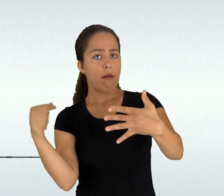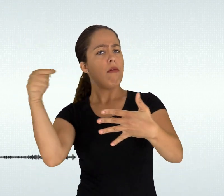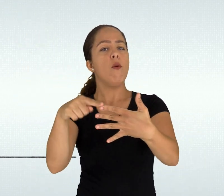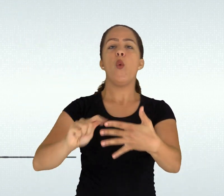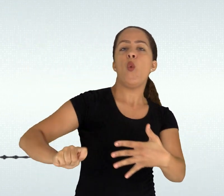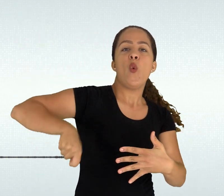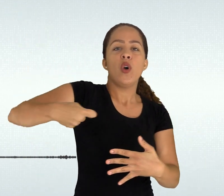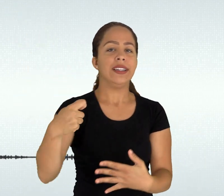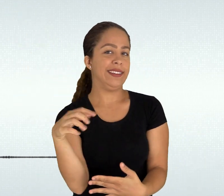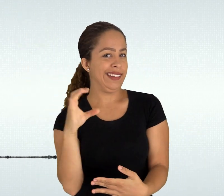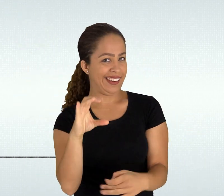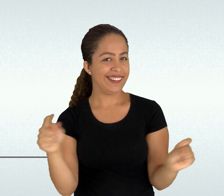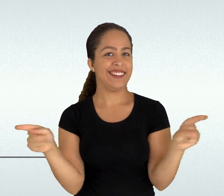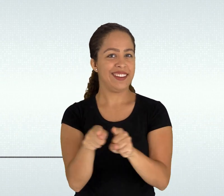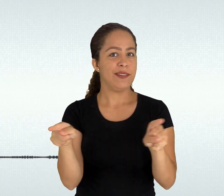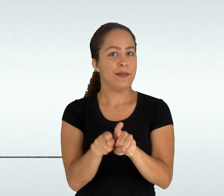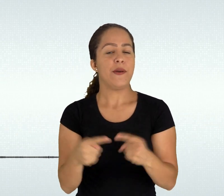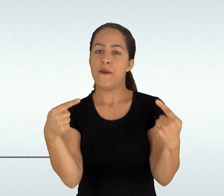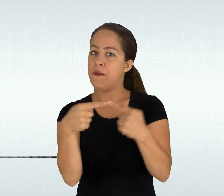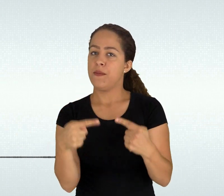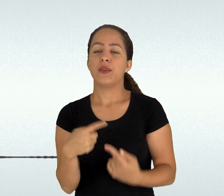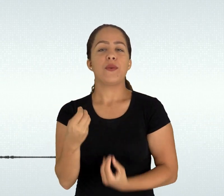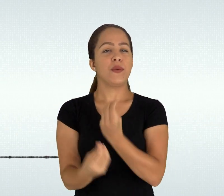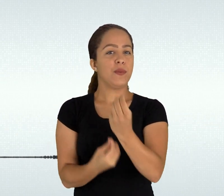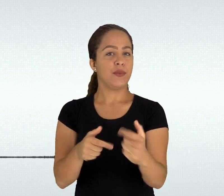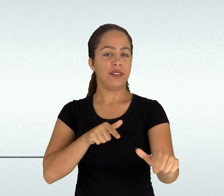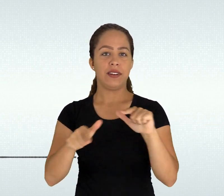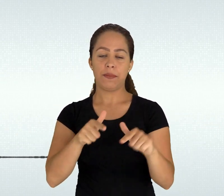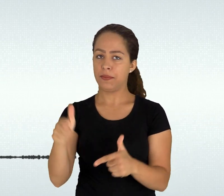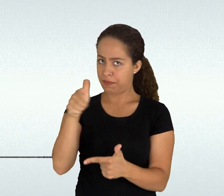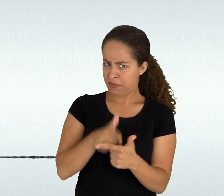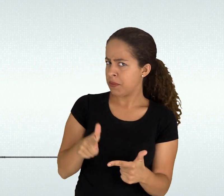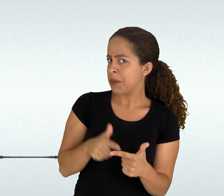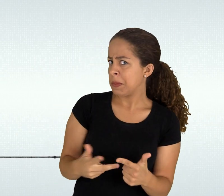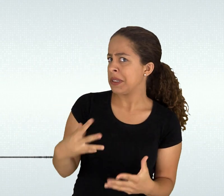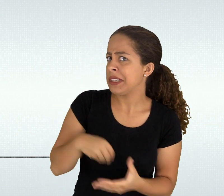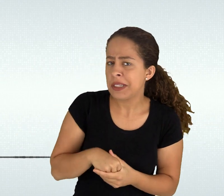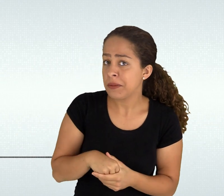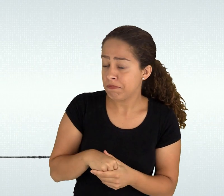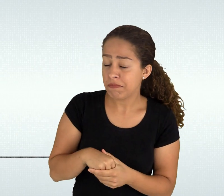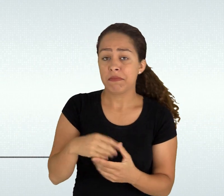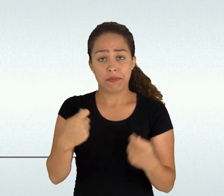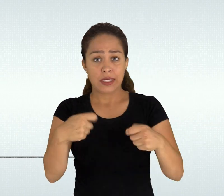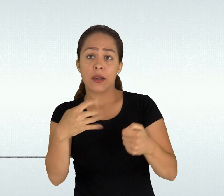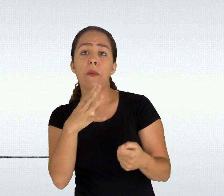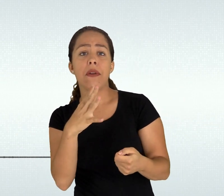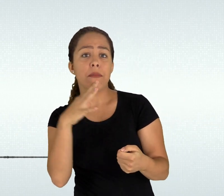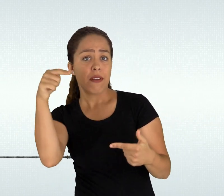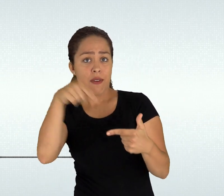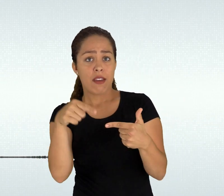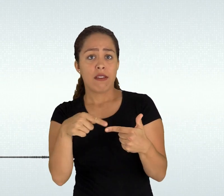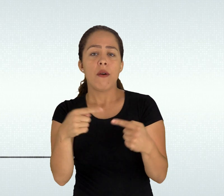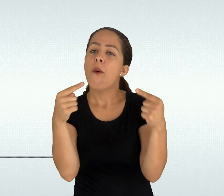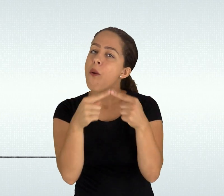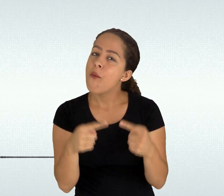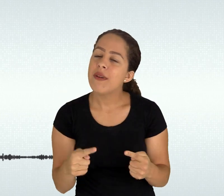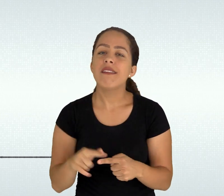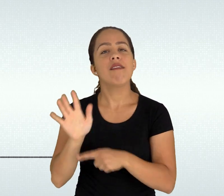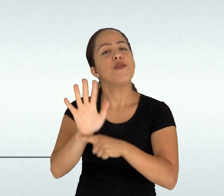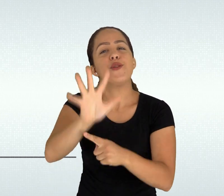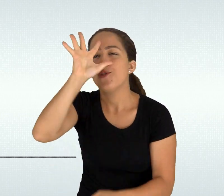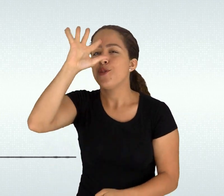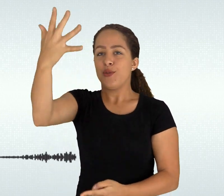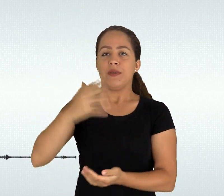constituem a ciência e aplicados a resolução prática dos problemas do trabalho e as necessidades do